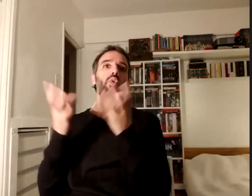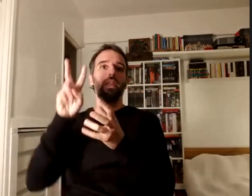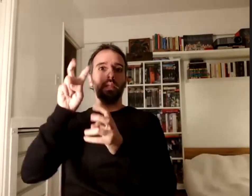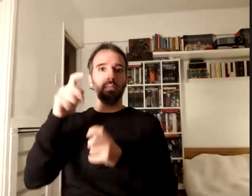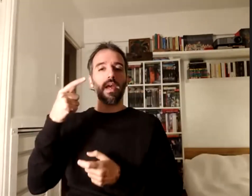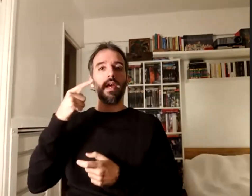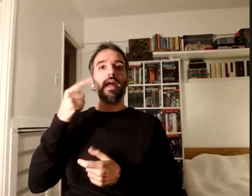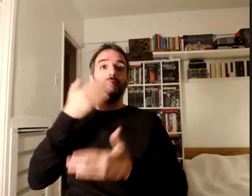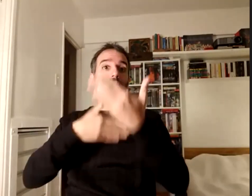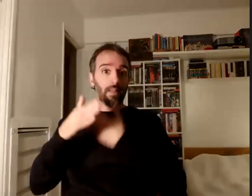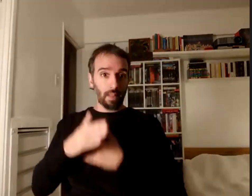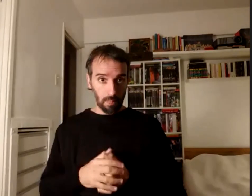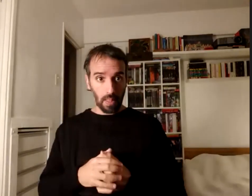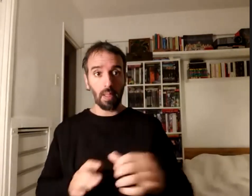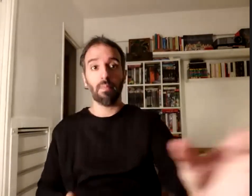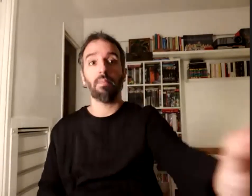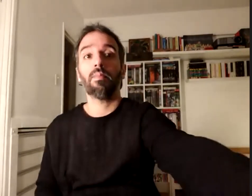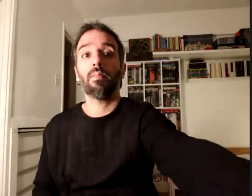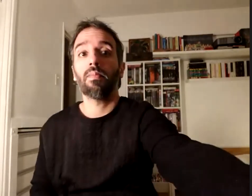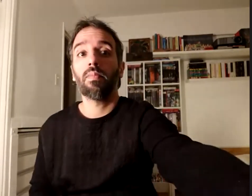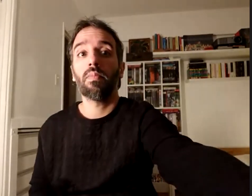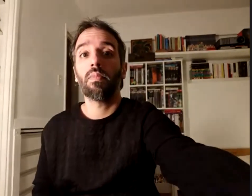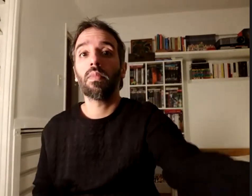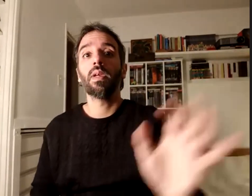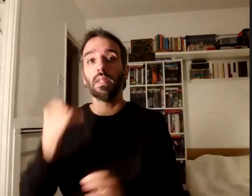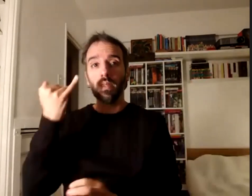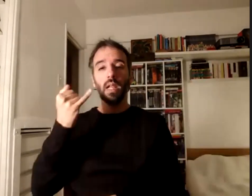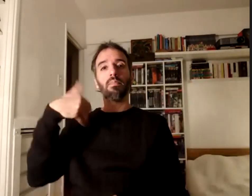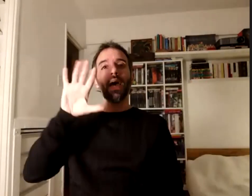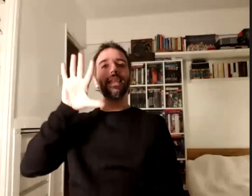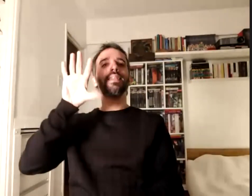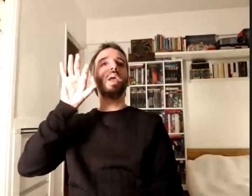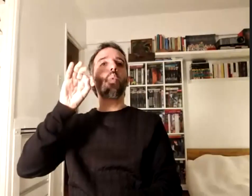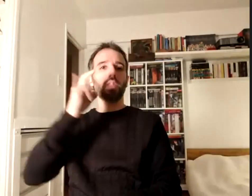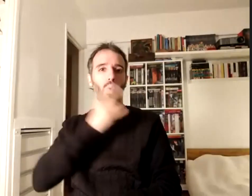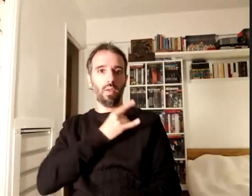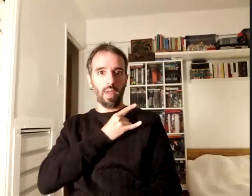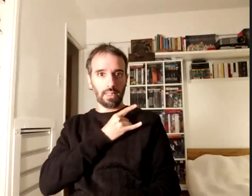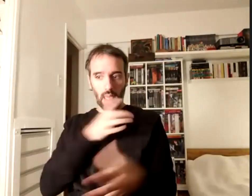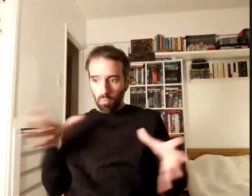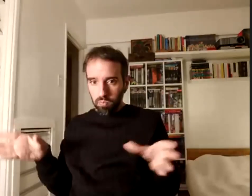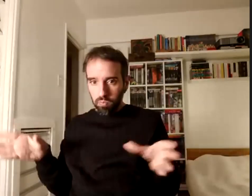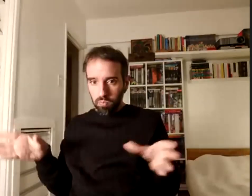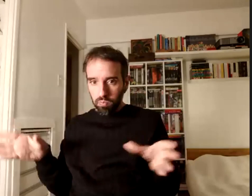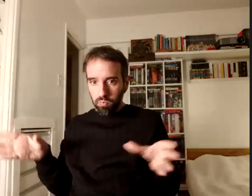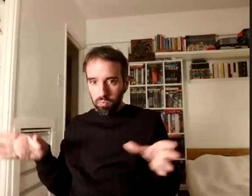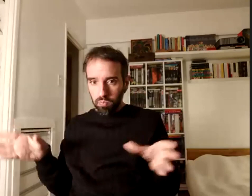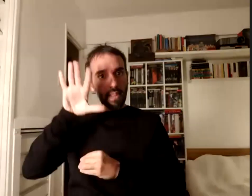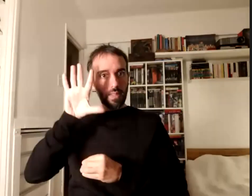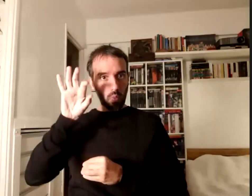que cuenta con más de 50 universidades participando también conversando